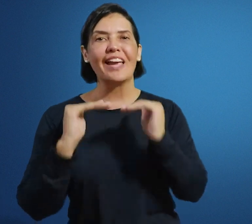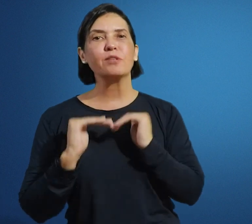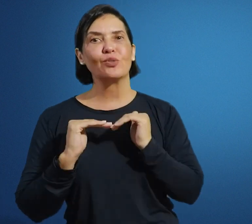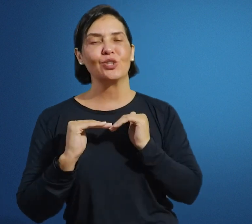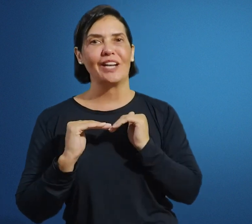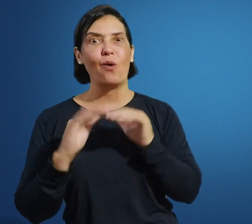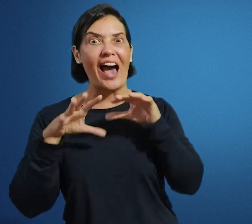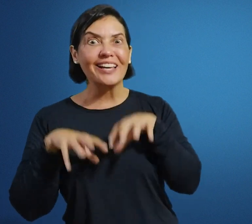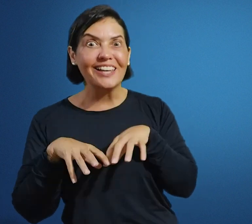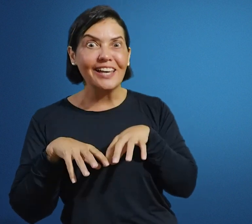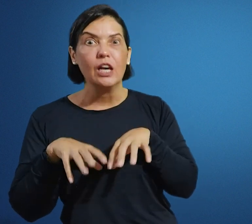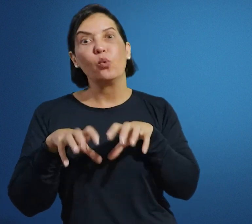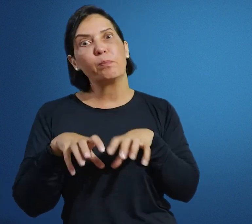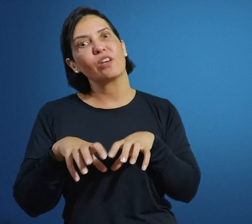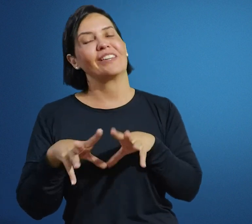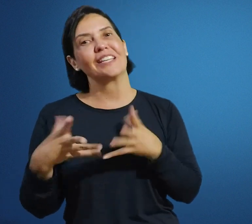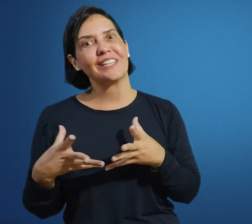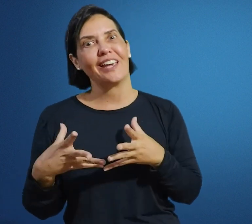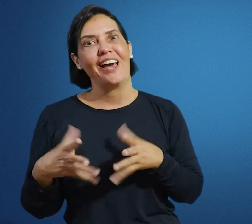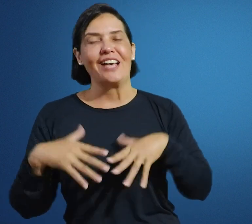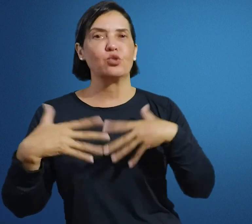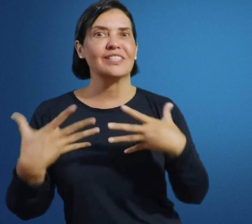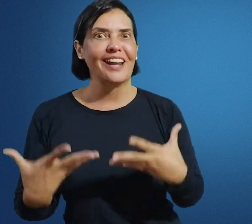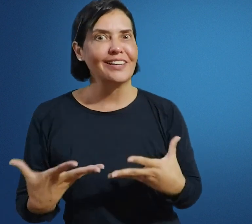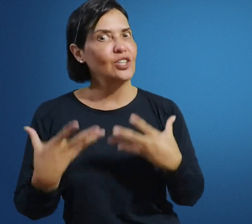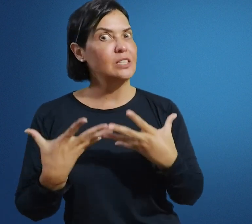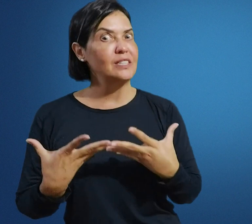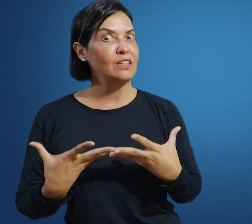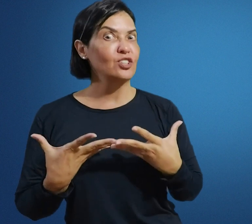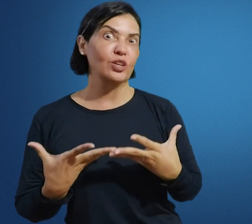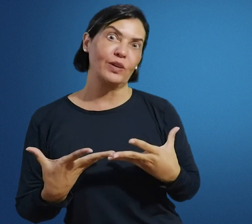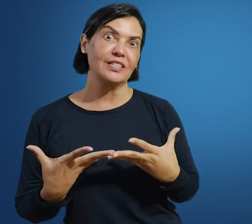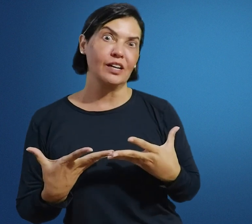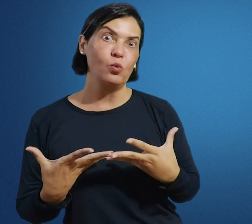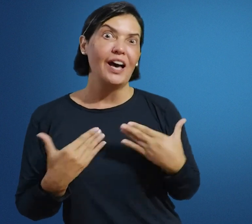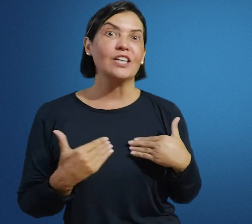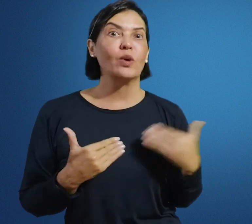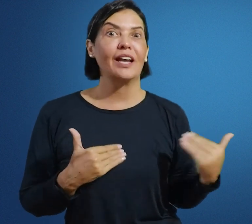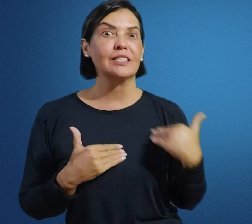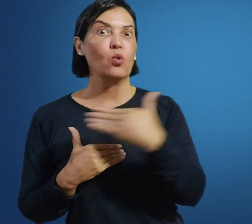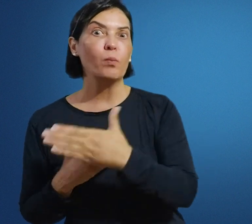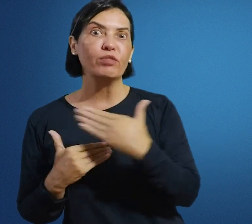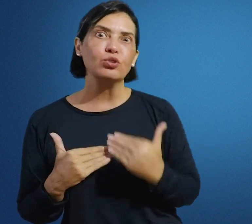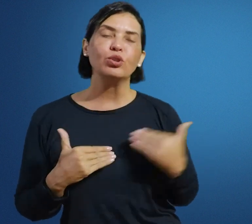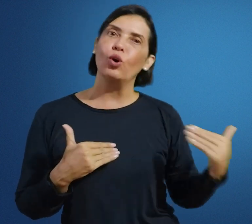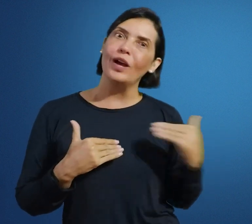intérprete educacional, aqui o e-book vai trazer as suas características específicas de atuação, a sua relação com o professor e com o